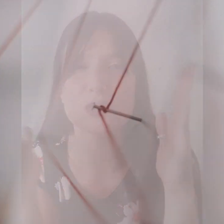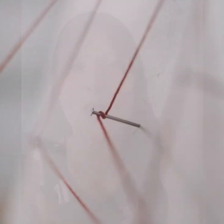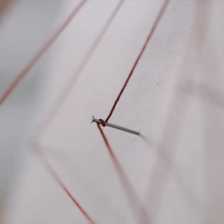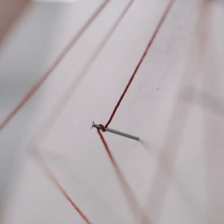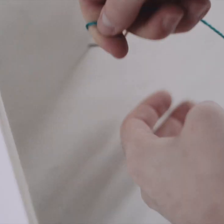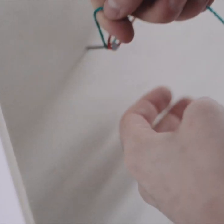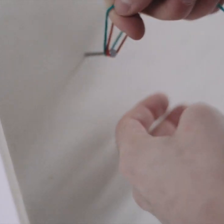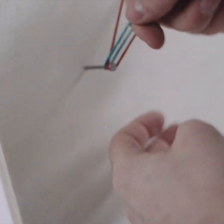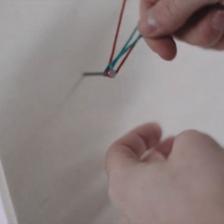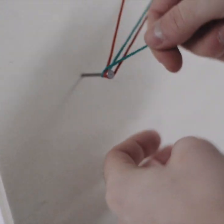grazie